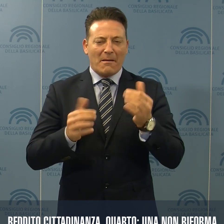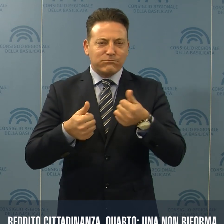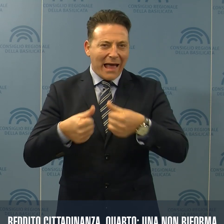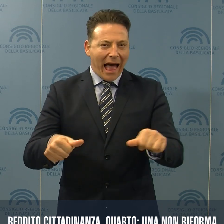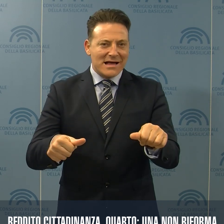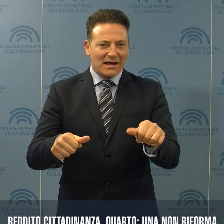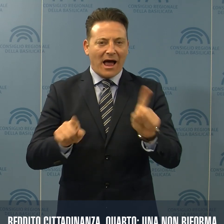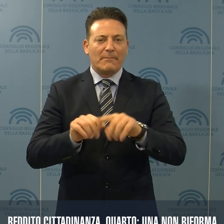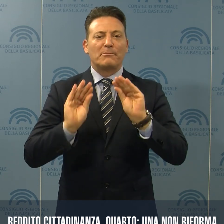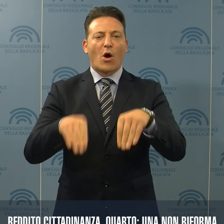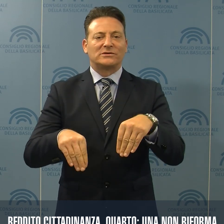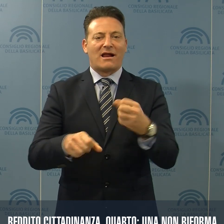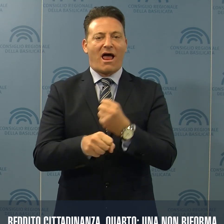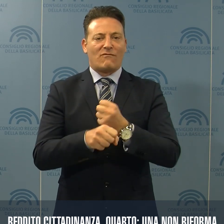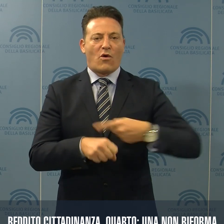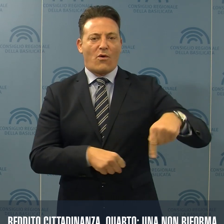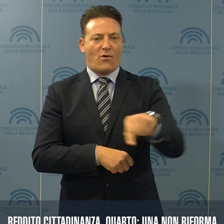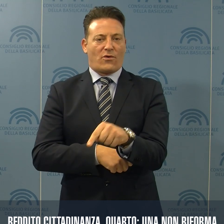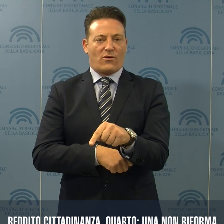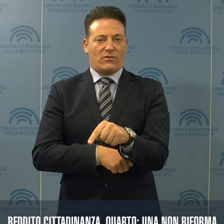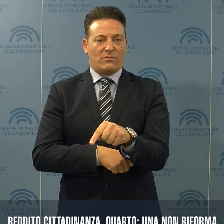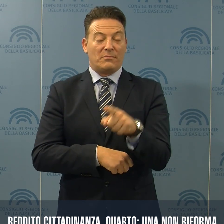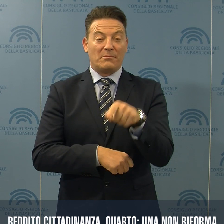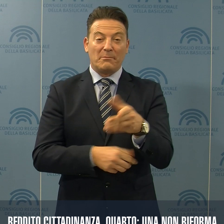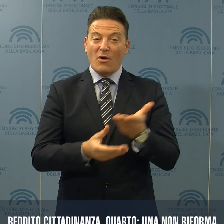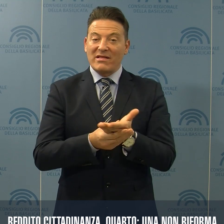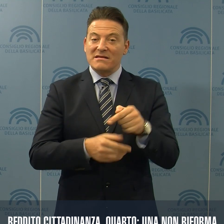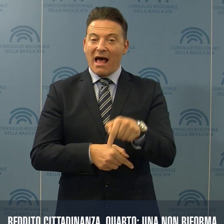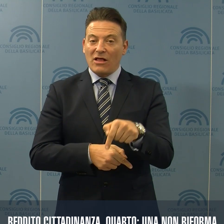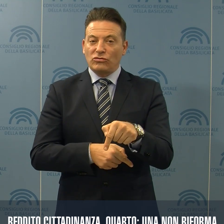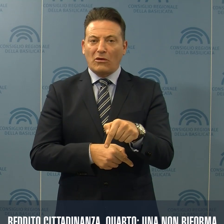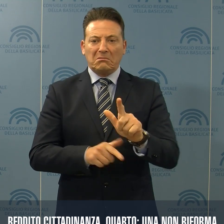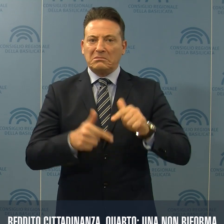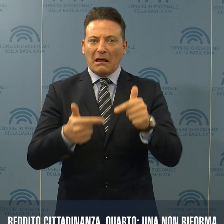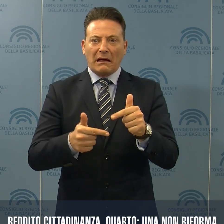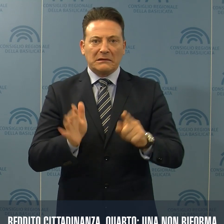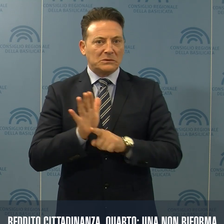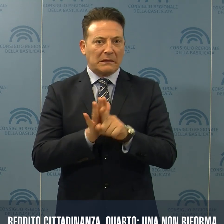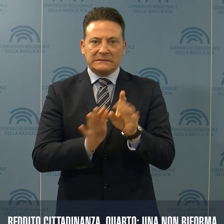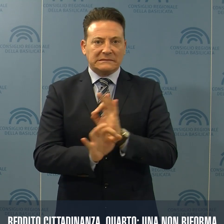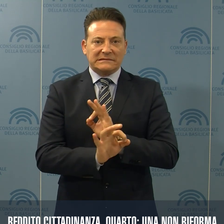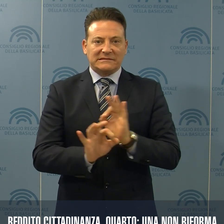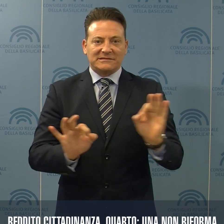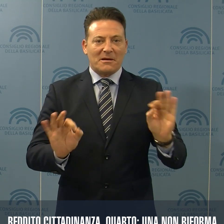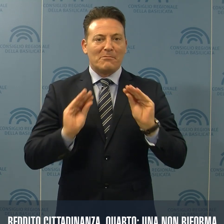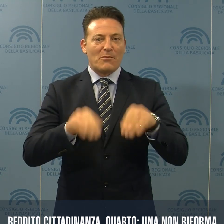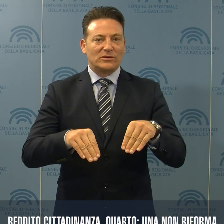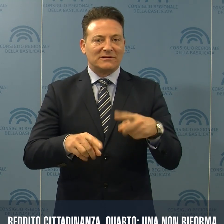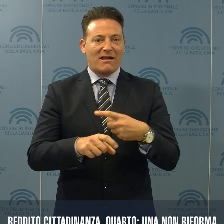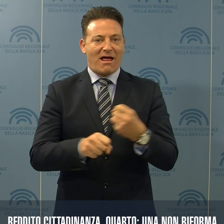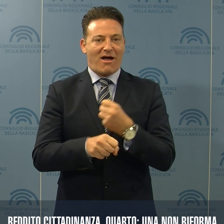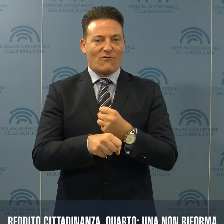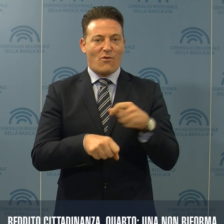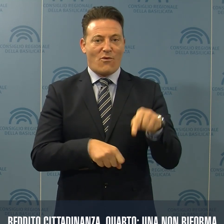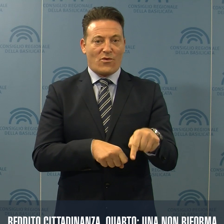limitata prospettive lavorative, un provvedimento che non ha inciso in alcun modo nel mondo del lavoro,